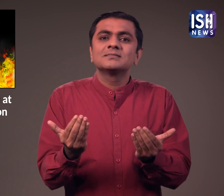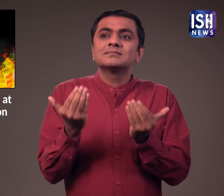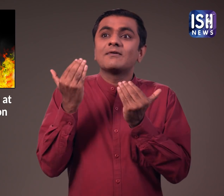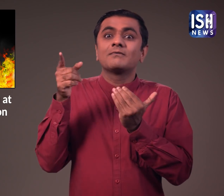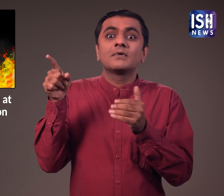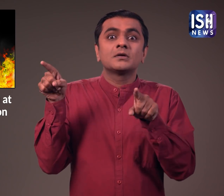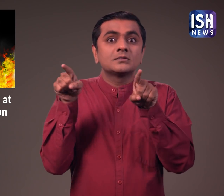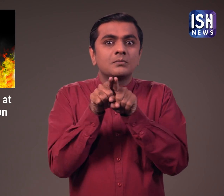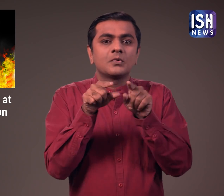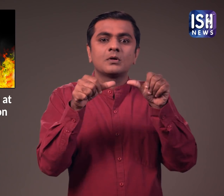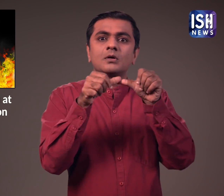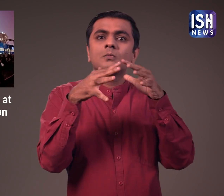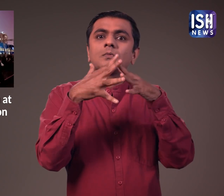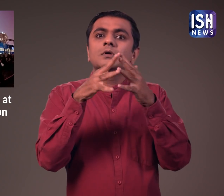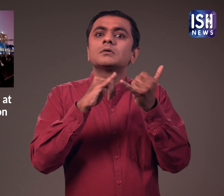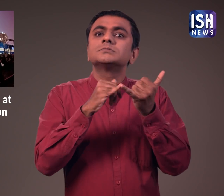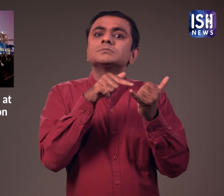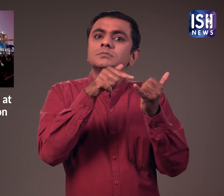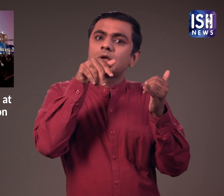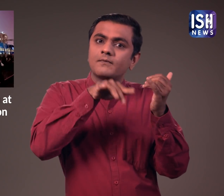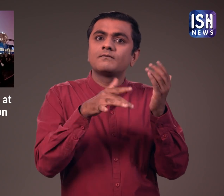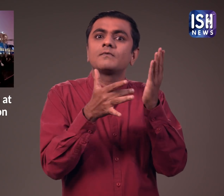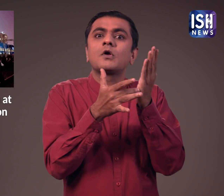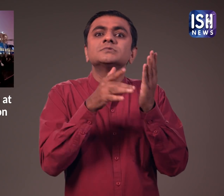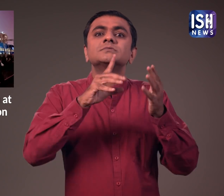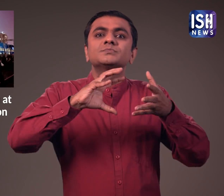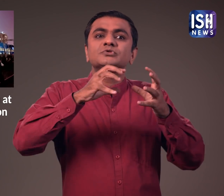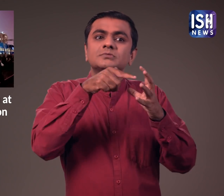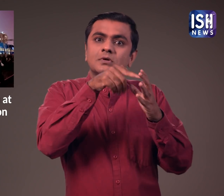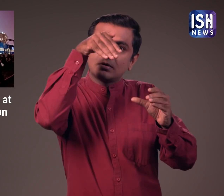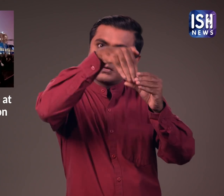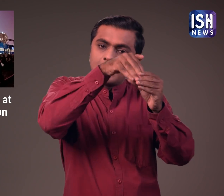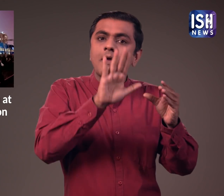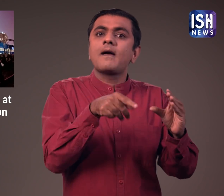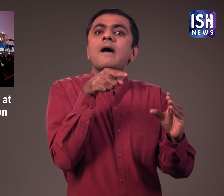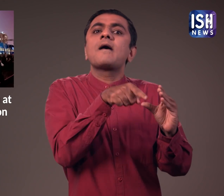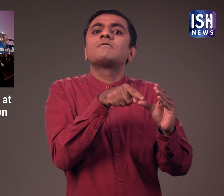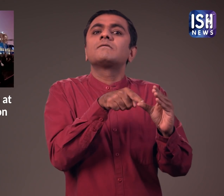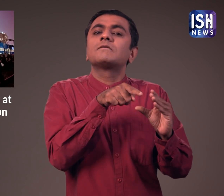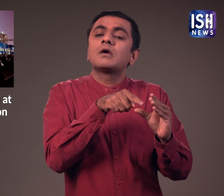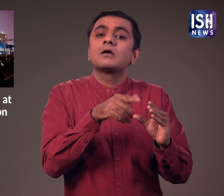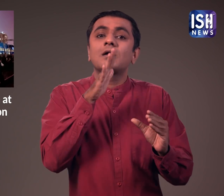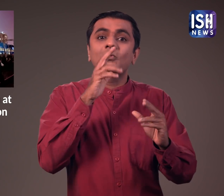इसी तरह ट्रेनों में AWS सेंसर ट्रेन को लाल बत्ती कूदने की अनुमती नहीं देते है